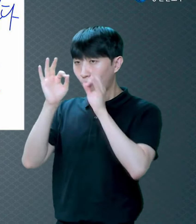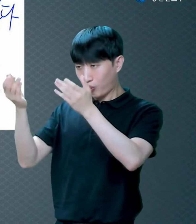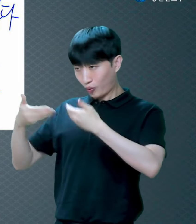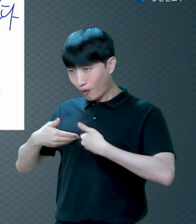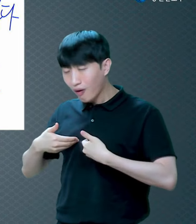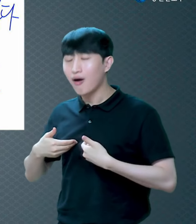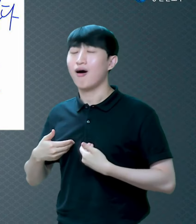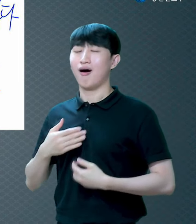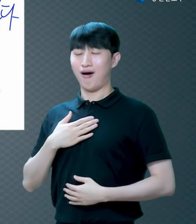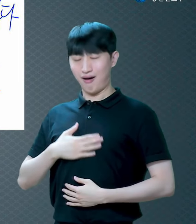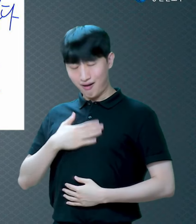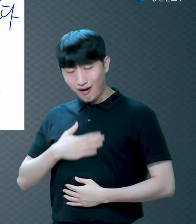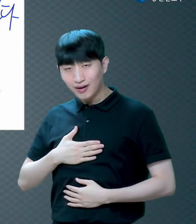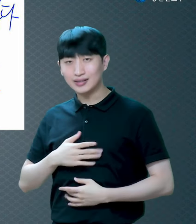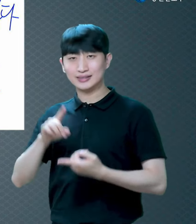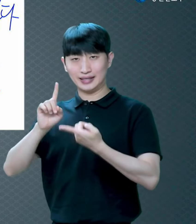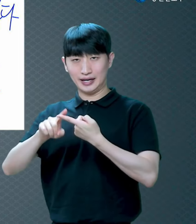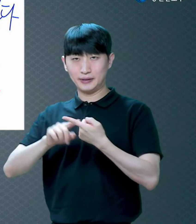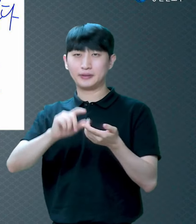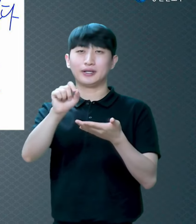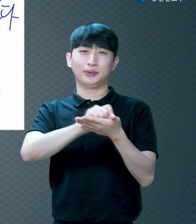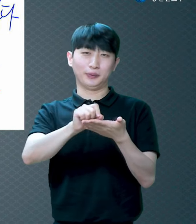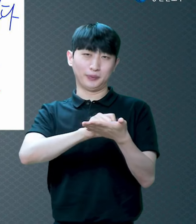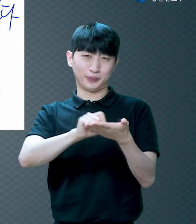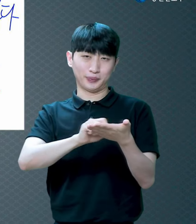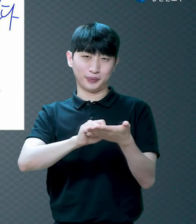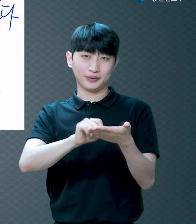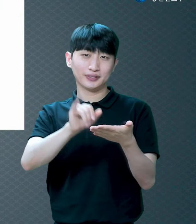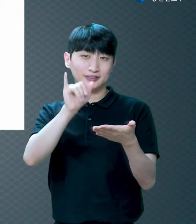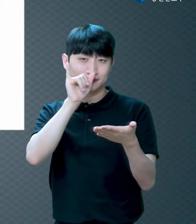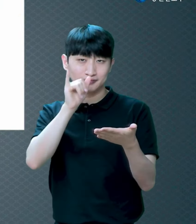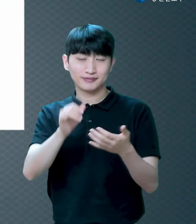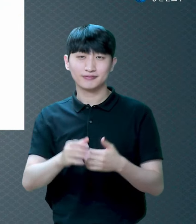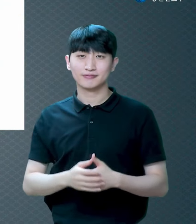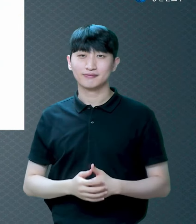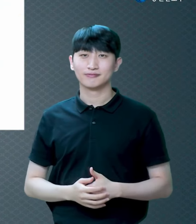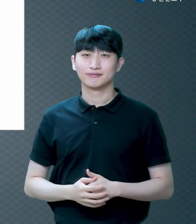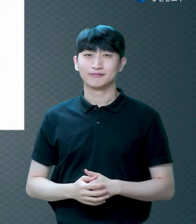그걸 기록했다라고 하는 겁니다 자